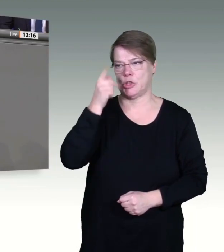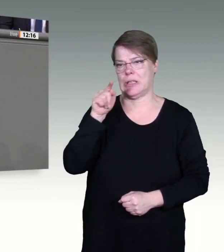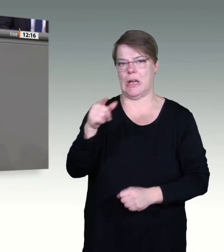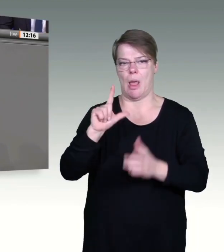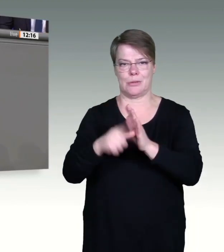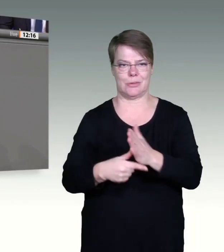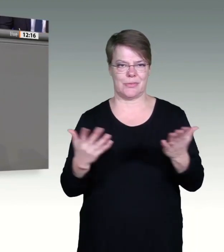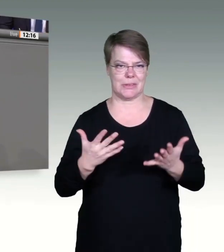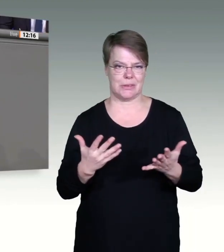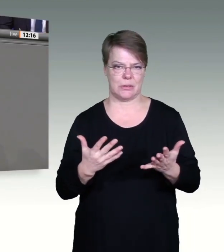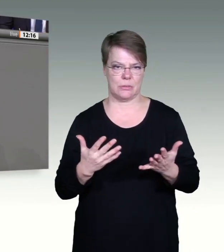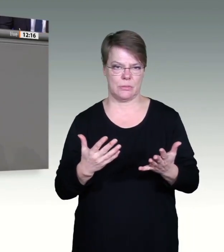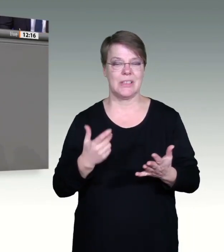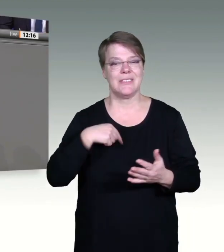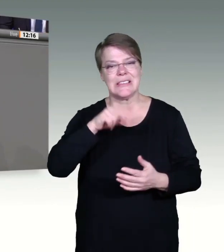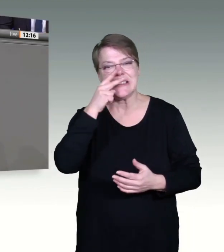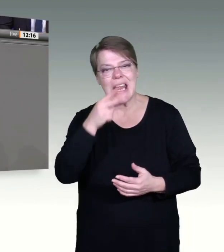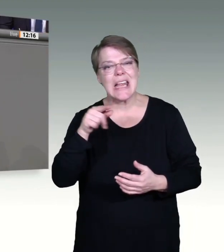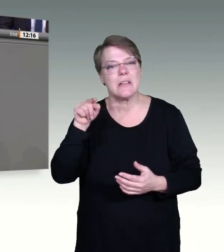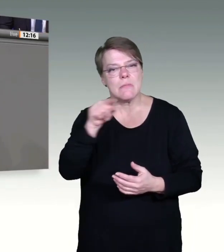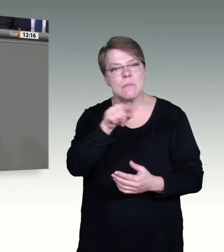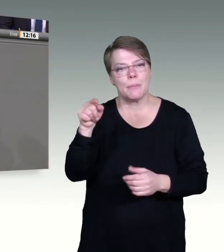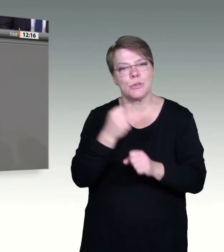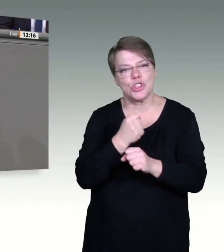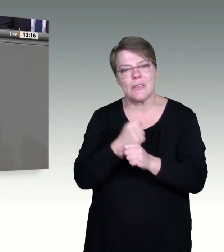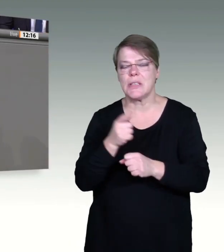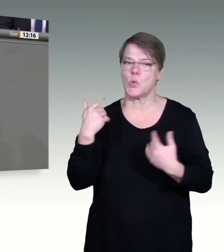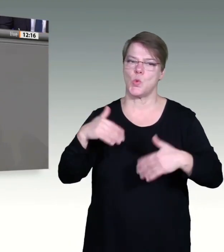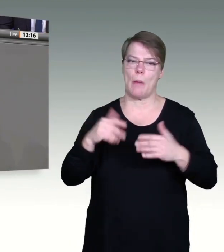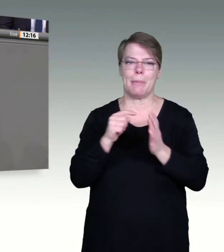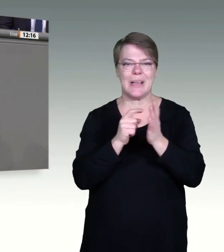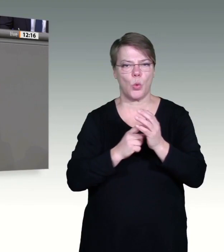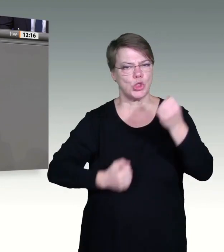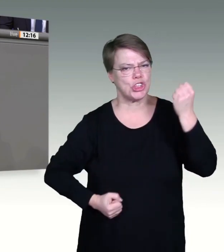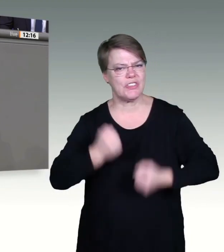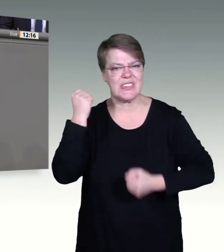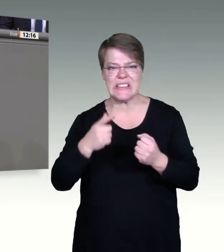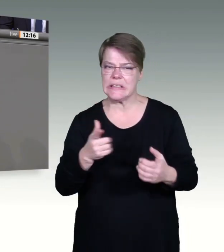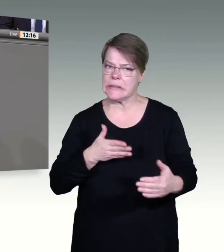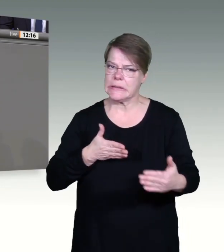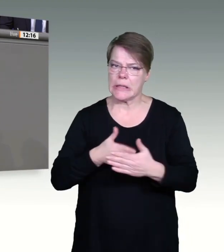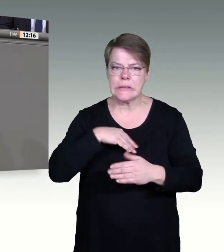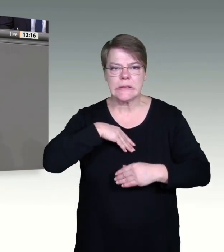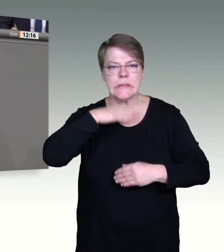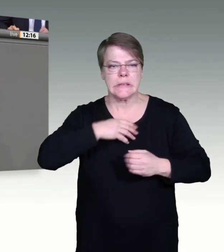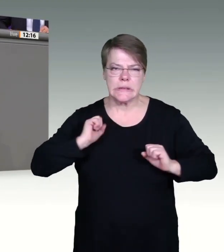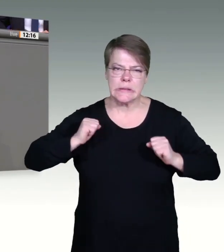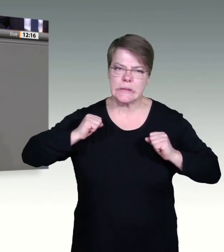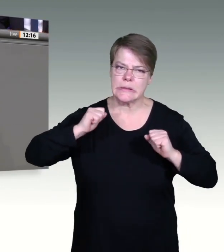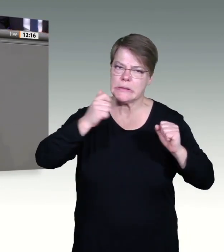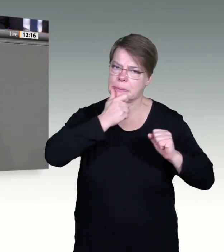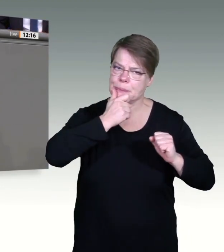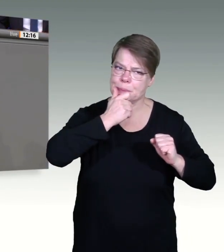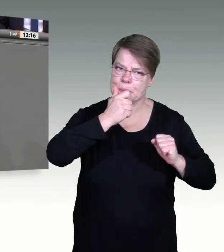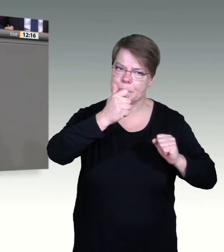Hier geht Sicherheit vor Schnelligkeit. Aber ich kann Ihnen sagen, Sie können sich darauf verlassen, dass wir die gesetzliche Regelung